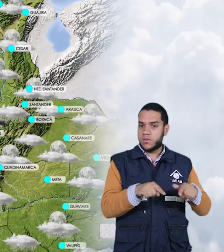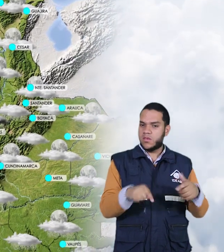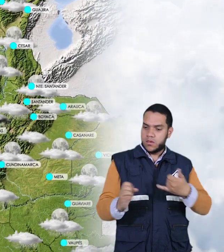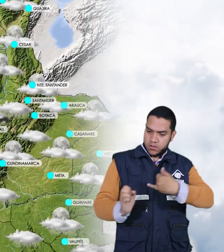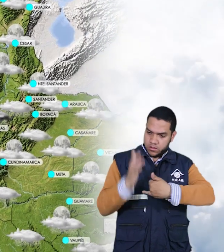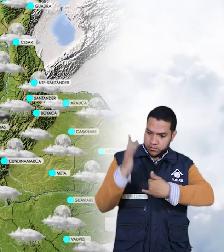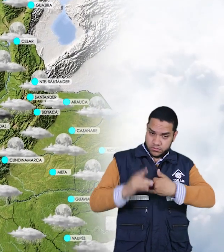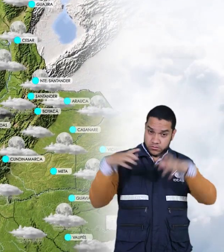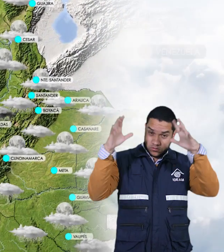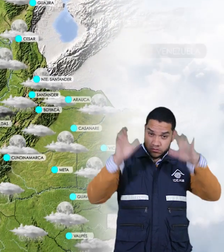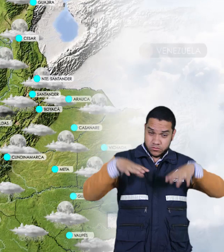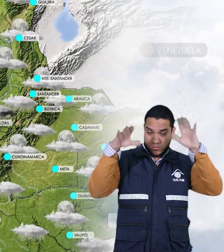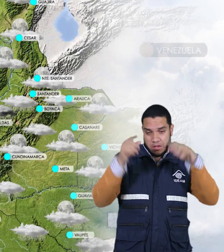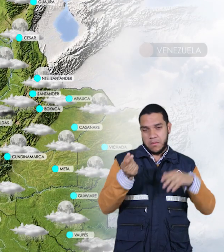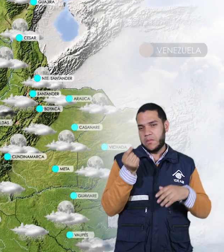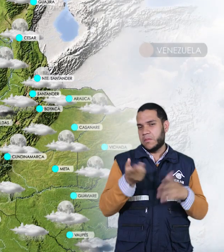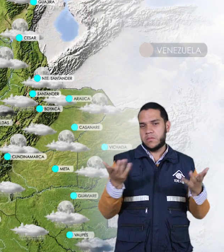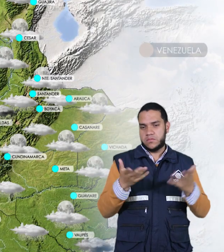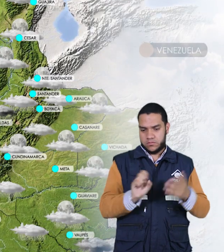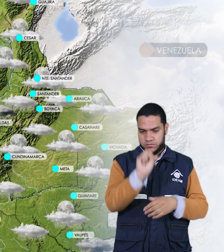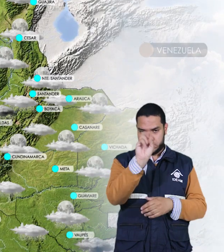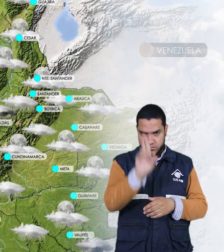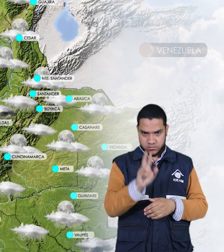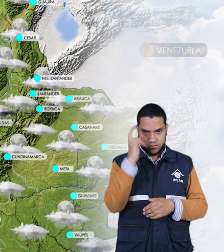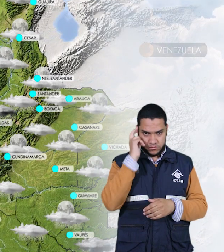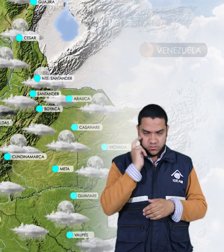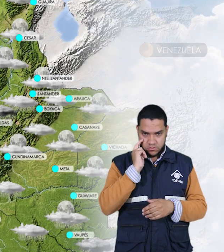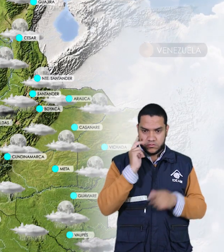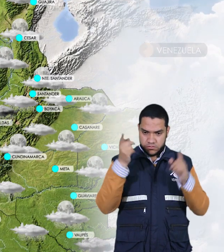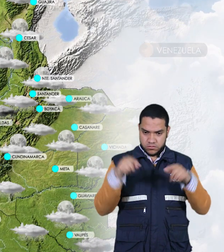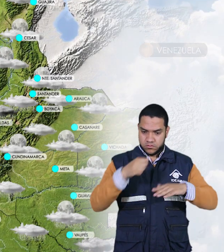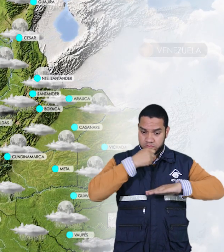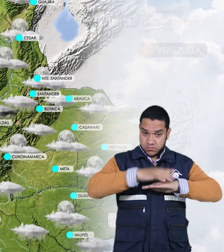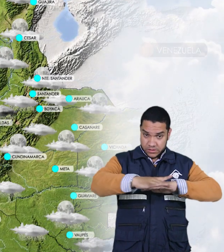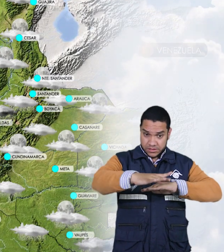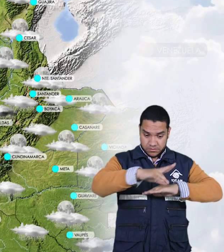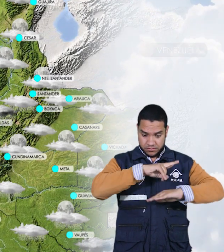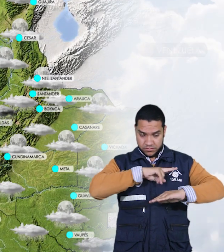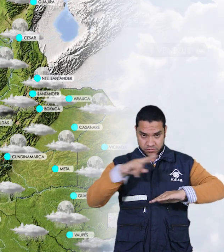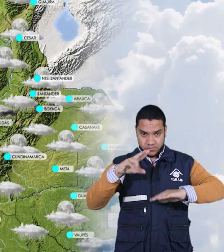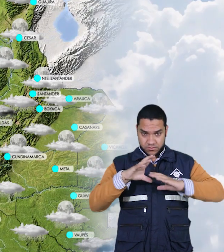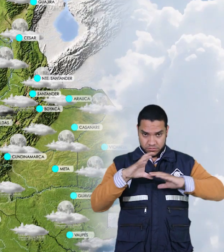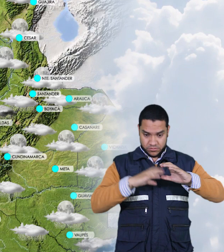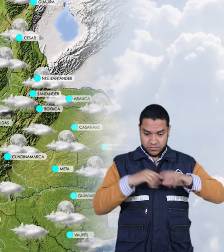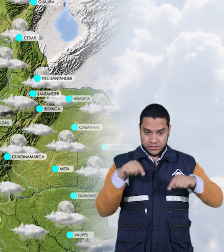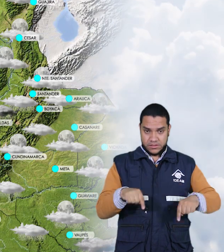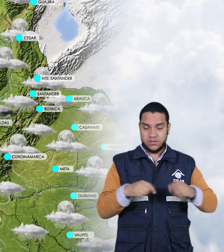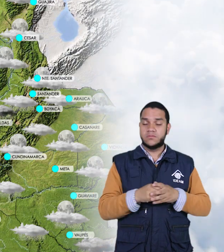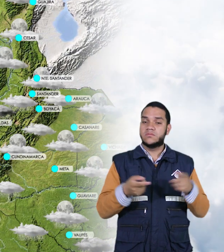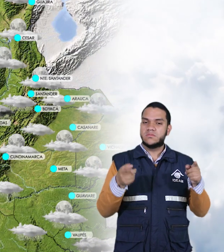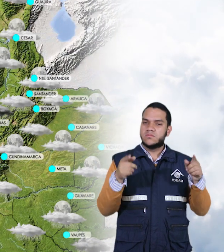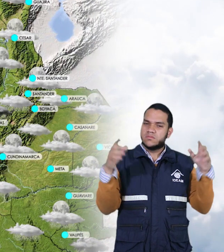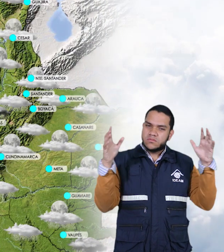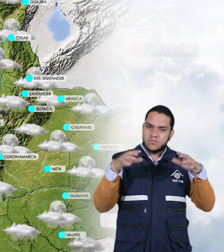presentarán lluvias de carácter ligero sobre el sur del departamento de Chocó, también sobre los litorales de Valle del Cauca y Cauca, de mayor intensidad sobre